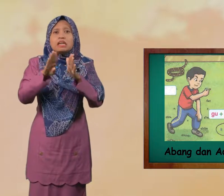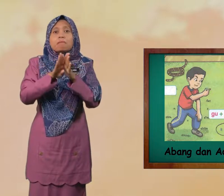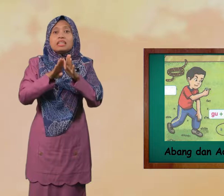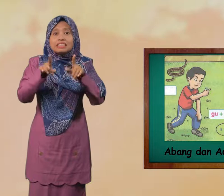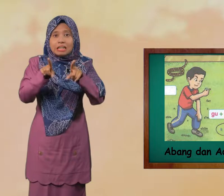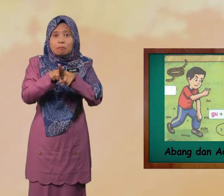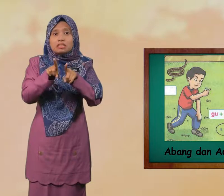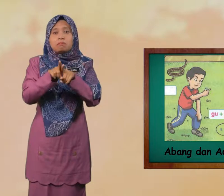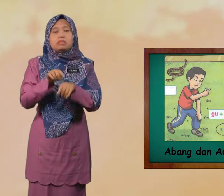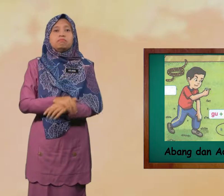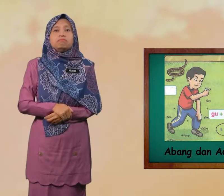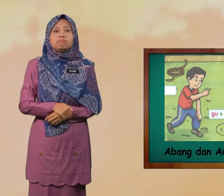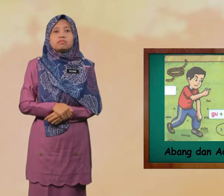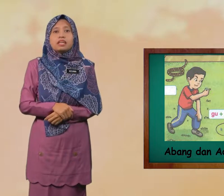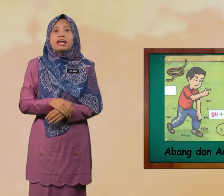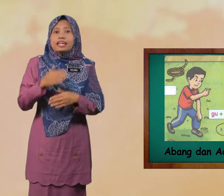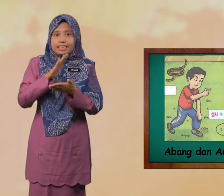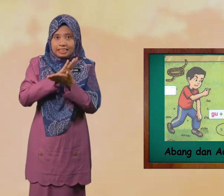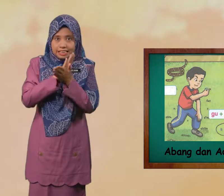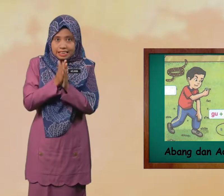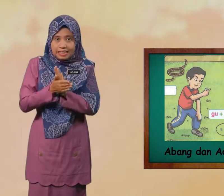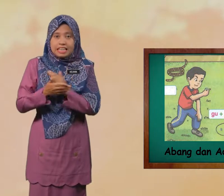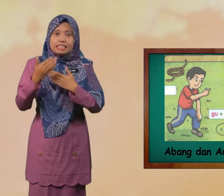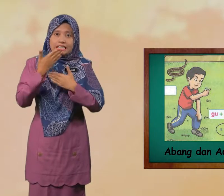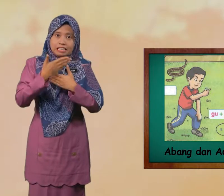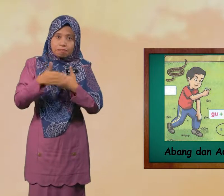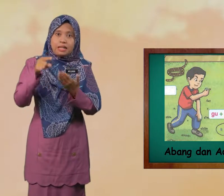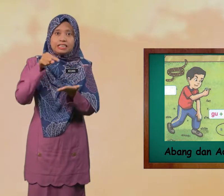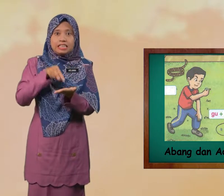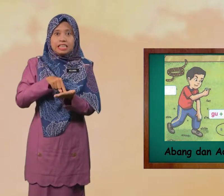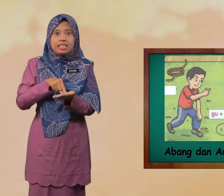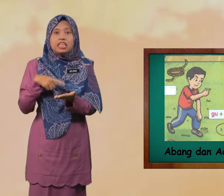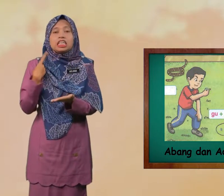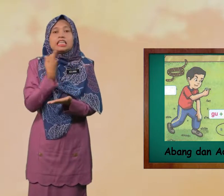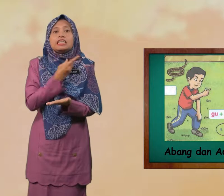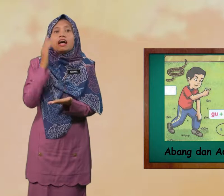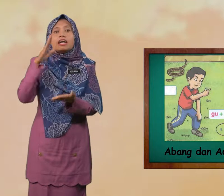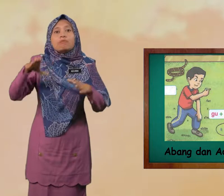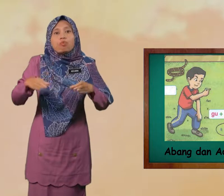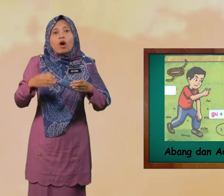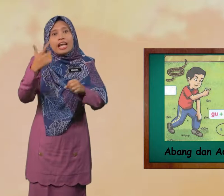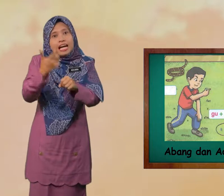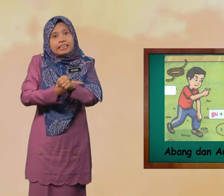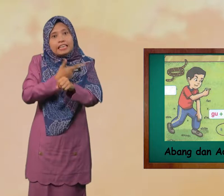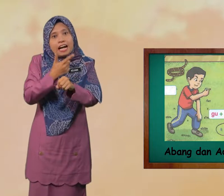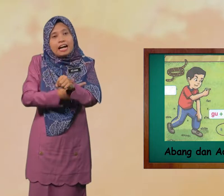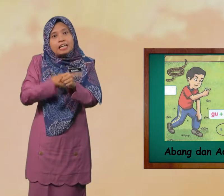Bersama-sama Jadi Lepas ini Kita akan Buat Latihan